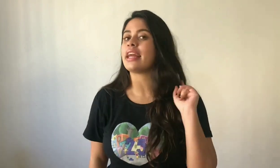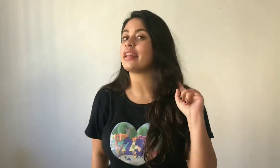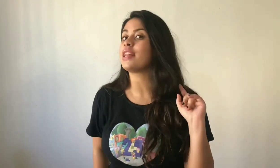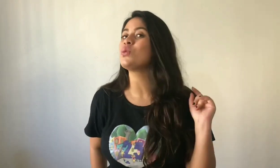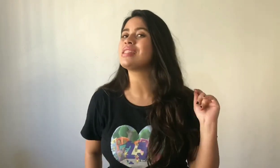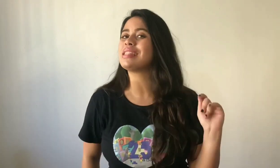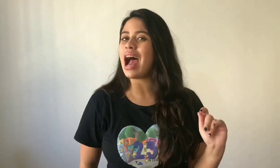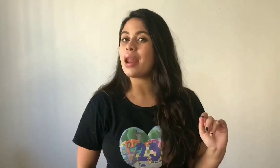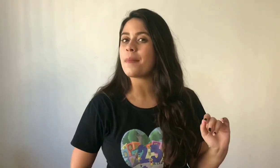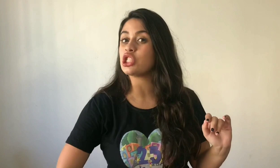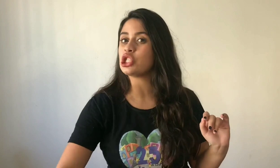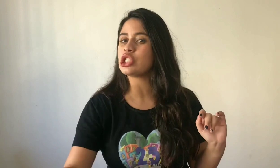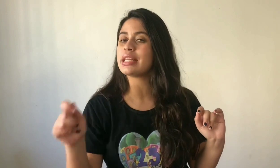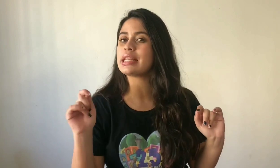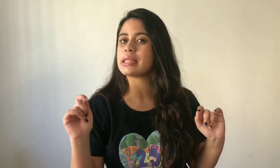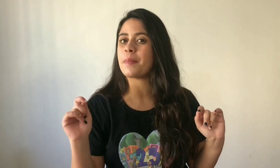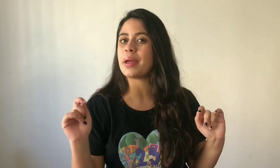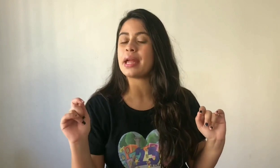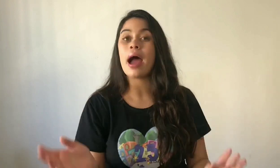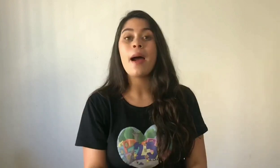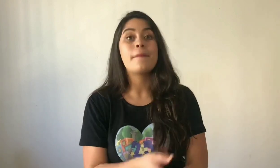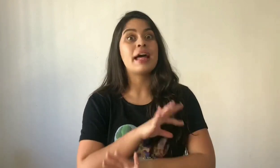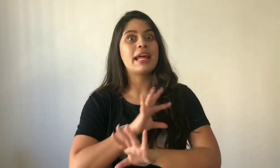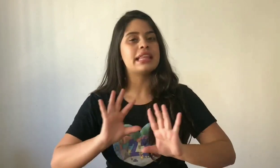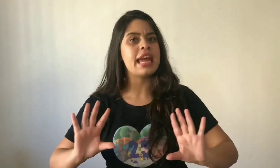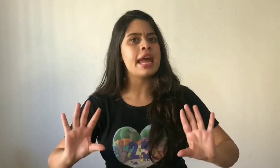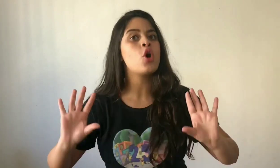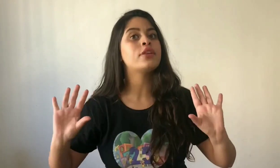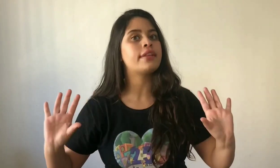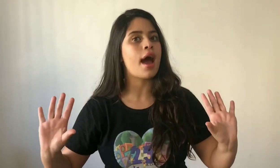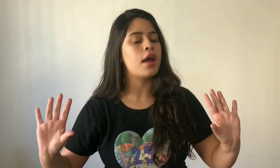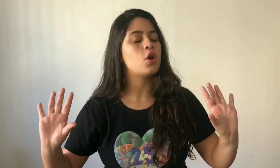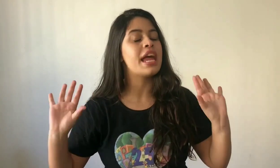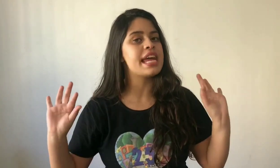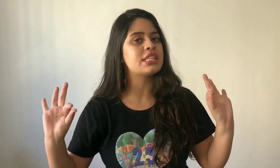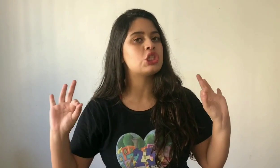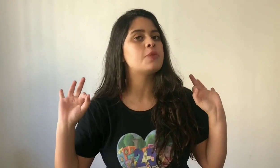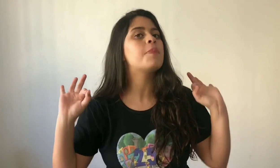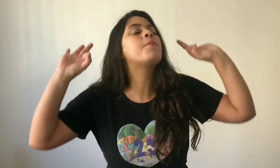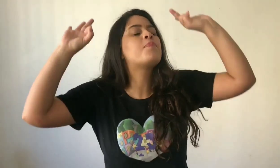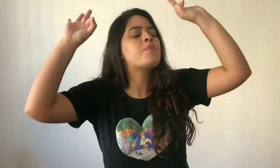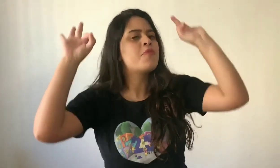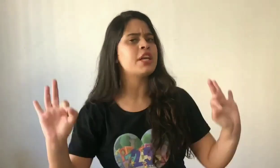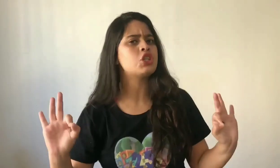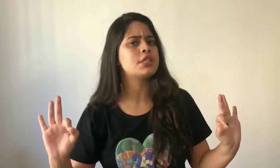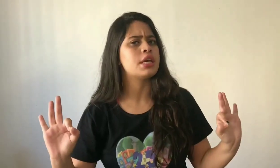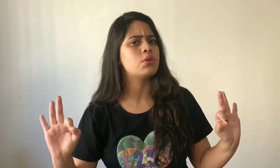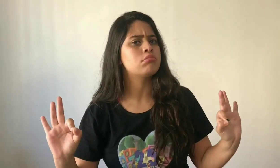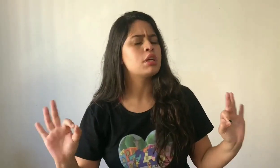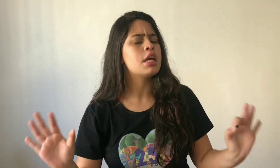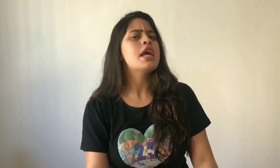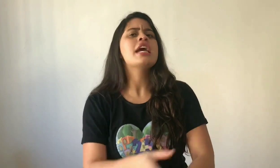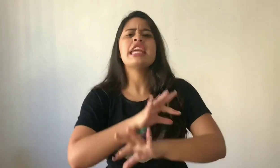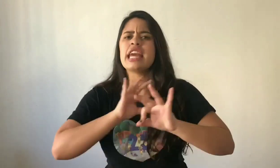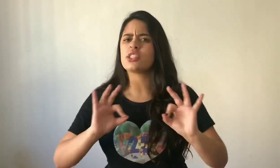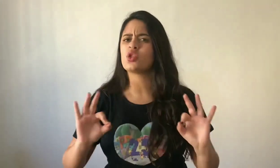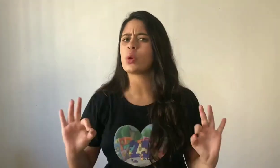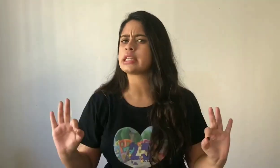tenta usar a magia desta pena para derrotar este feiticeiro e as suas